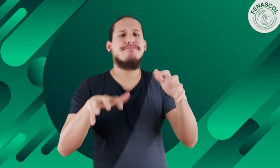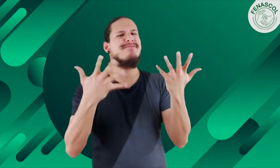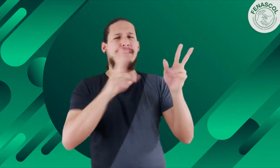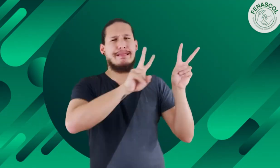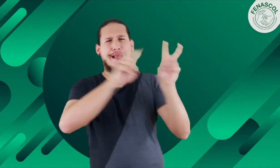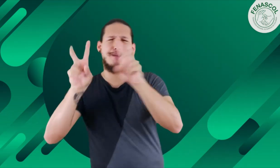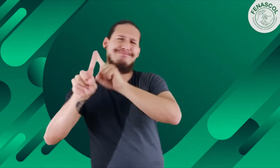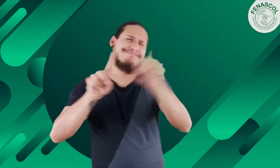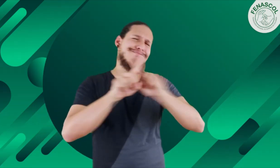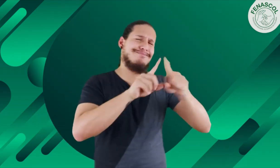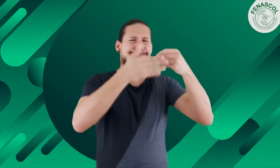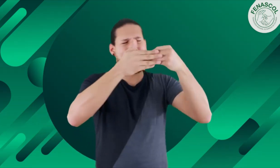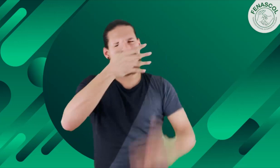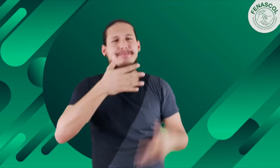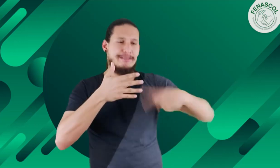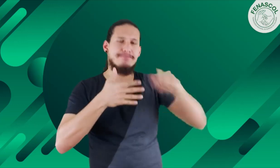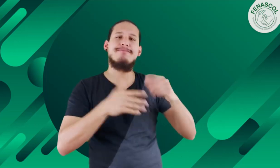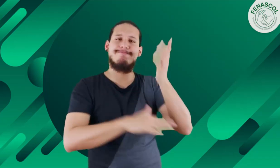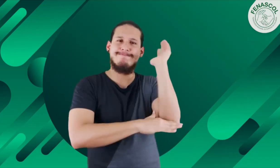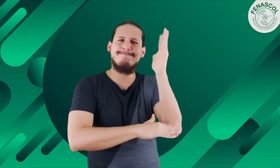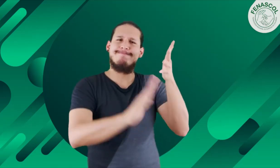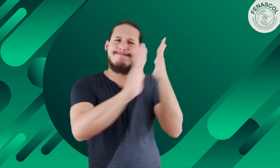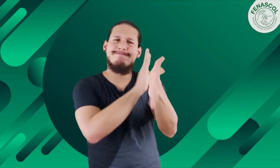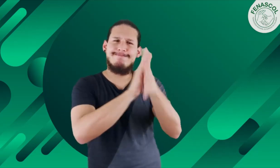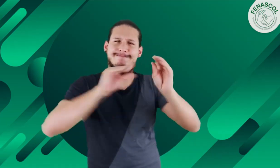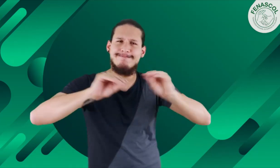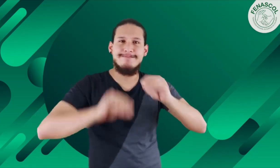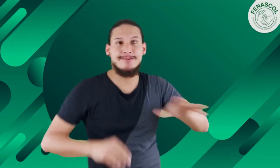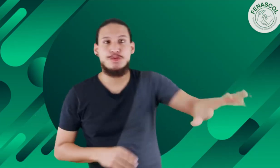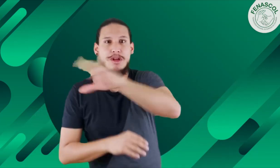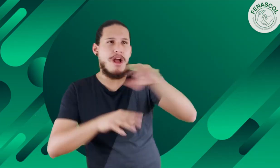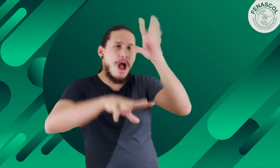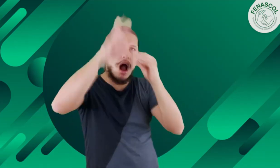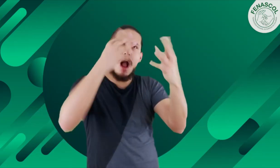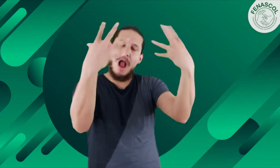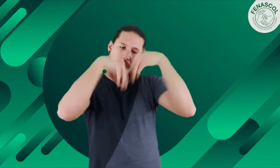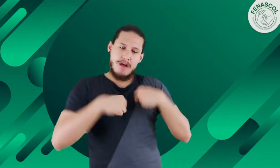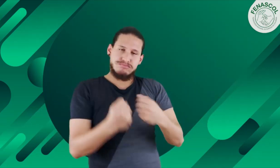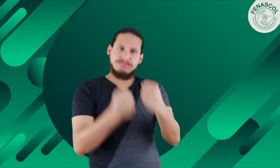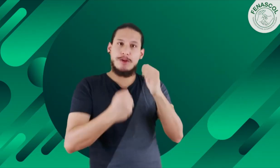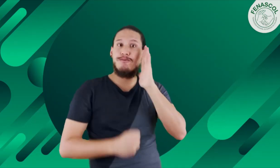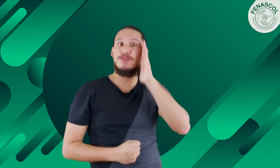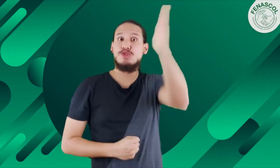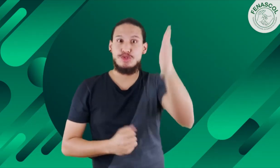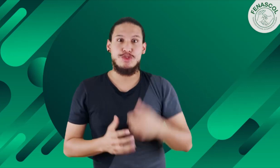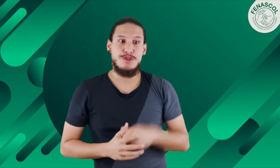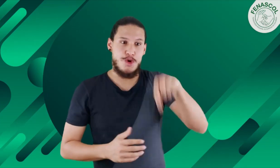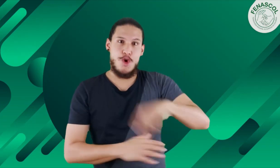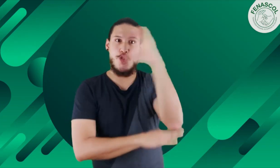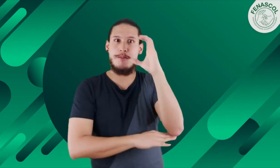la última. Nos comprometemos a seguir trabajando y desarrollando este tipo de actividades con diferentes temáticas para que todos ustedes puedan